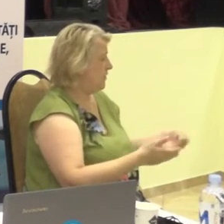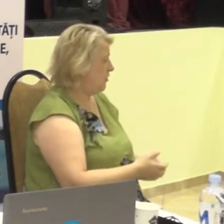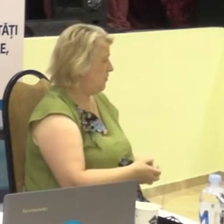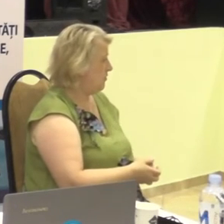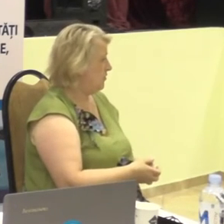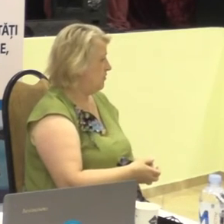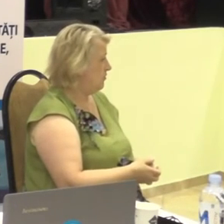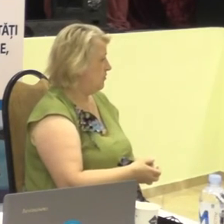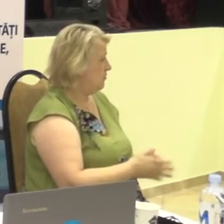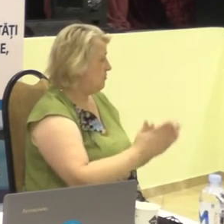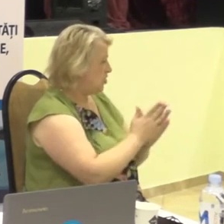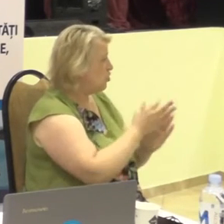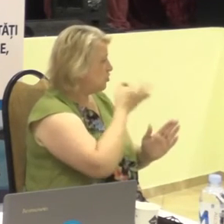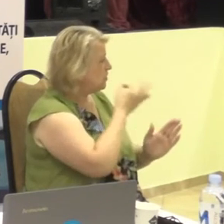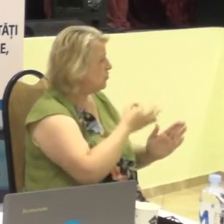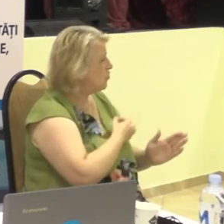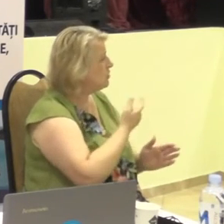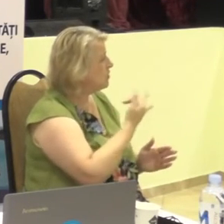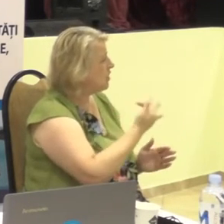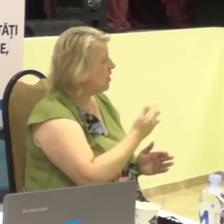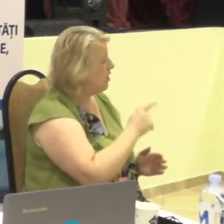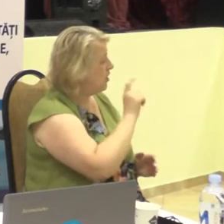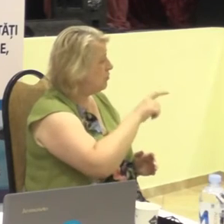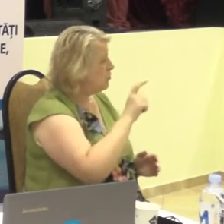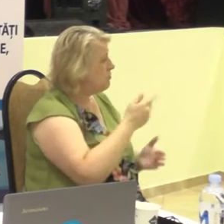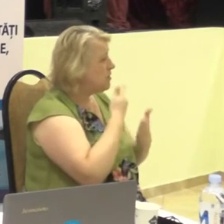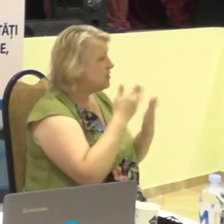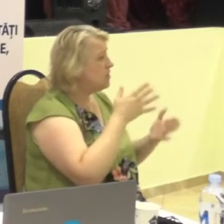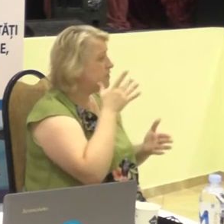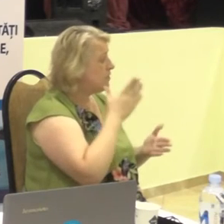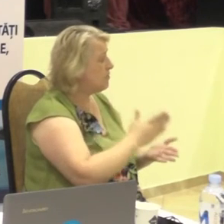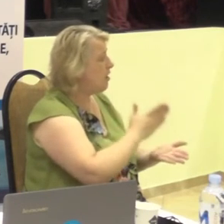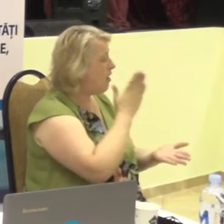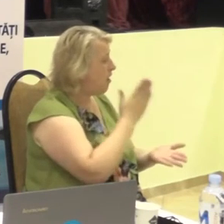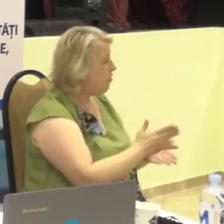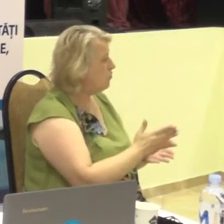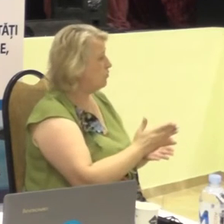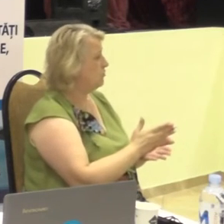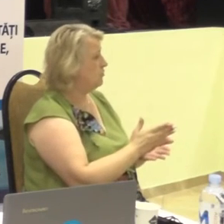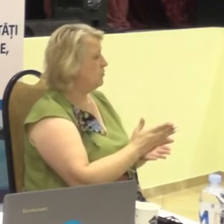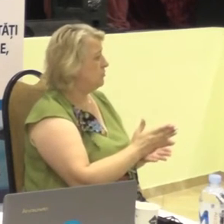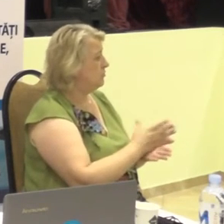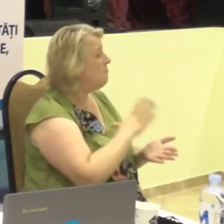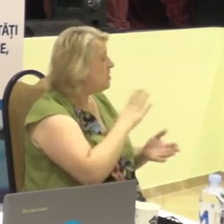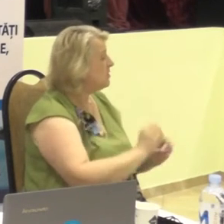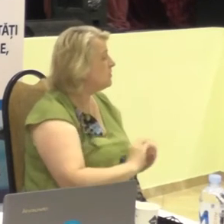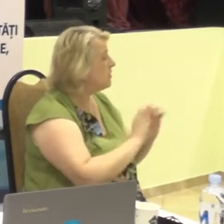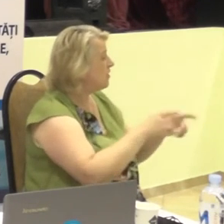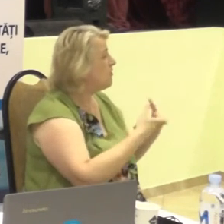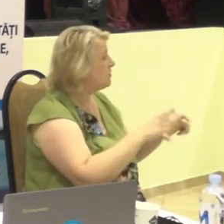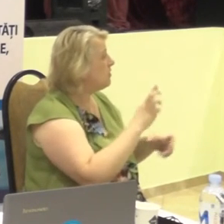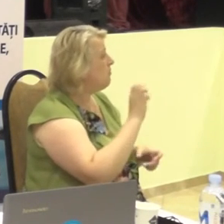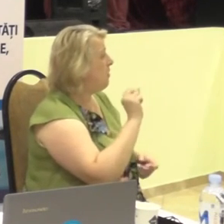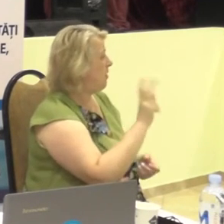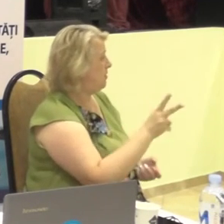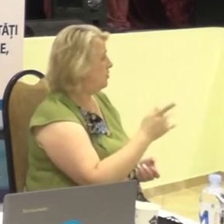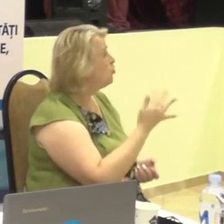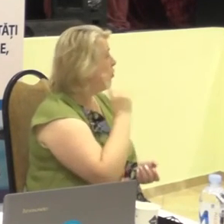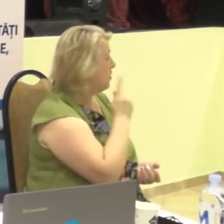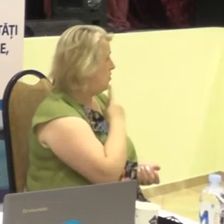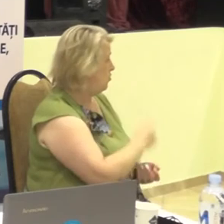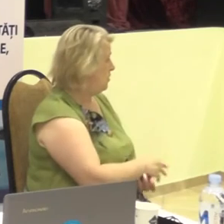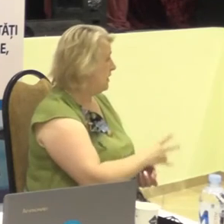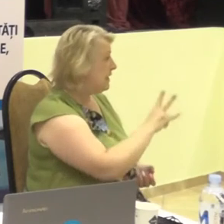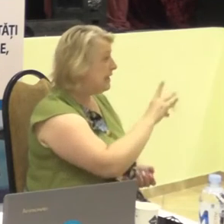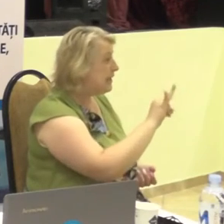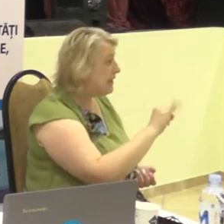Spuneți-mi vă rog, câte persoane în ultima vreme au susținut bacalaureatul? Nici